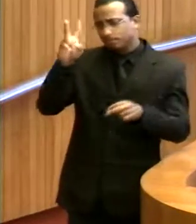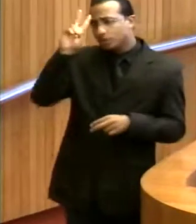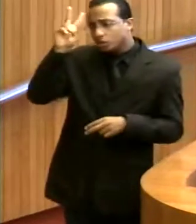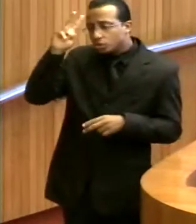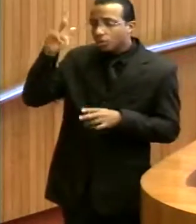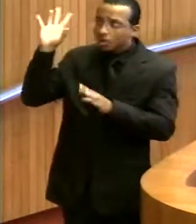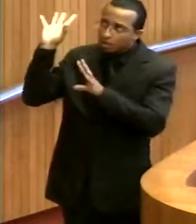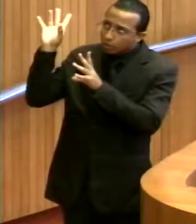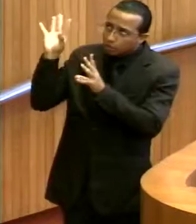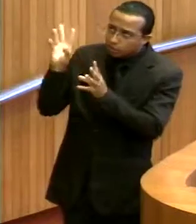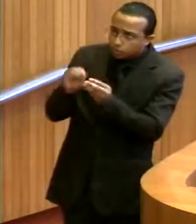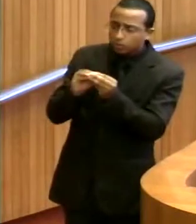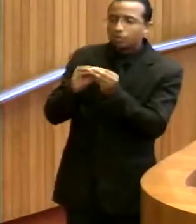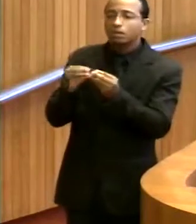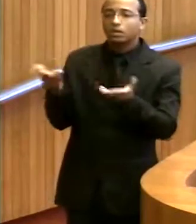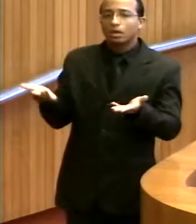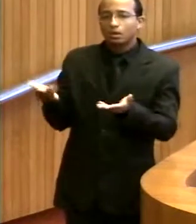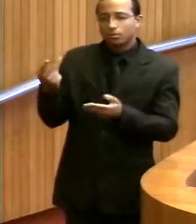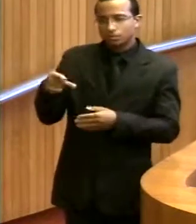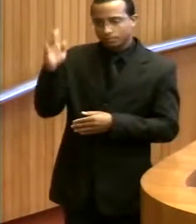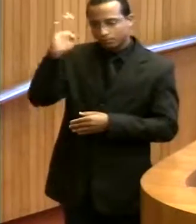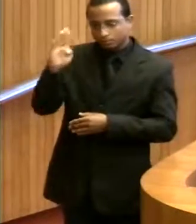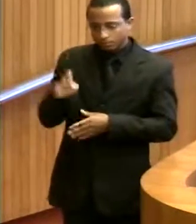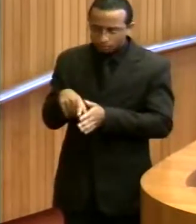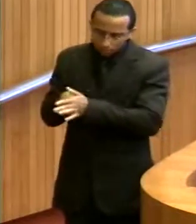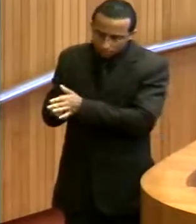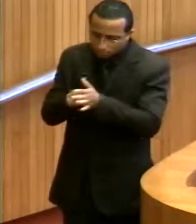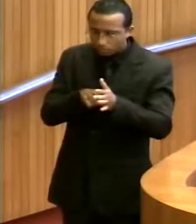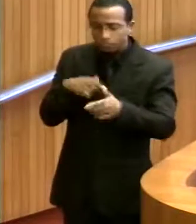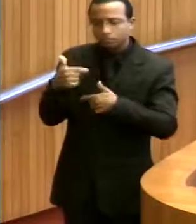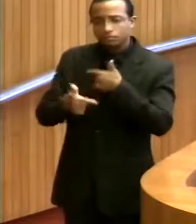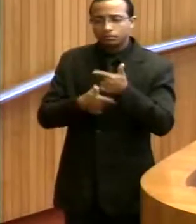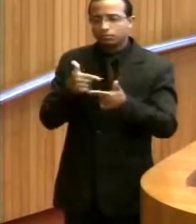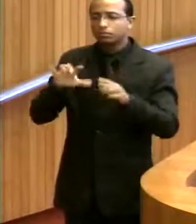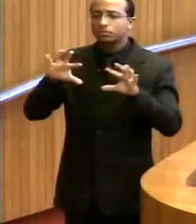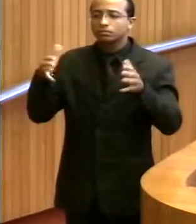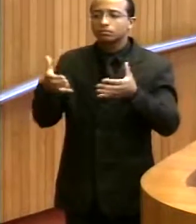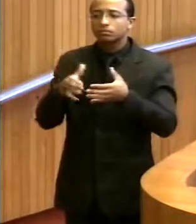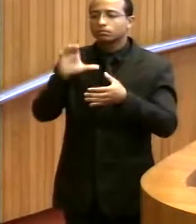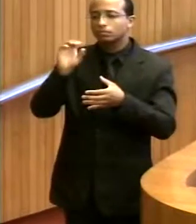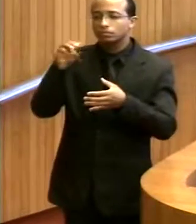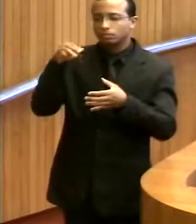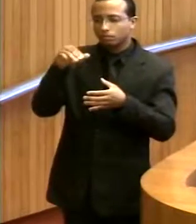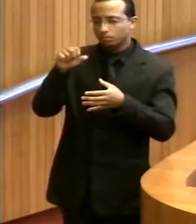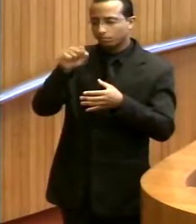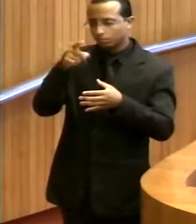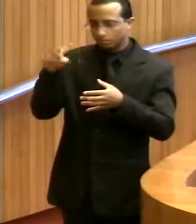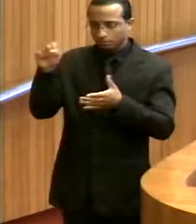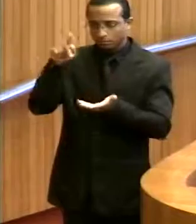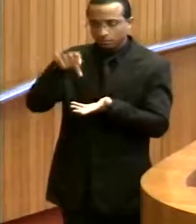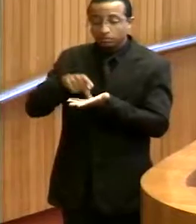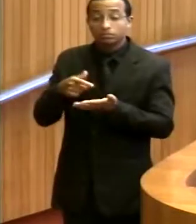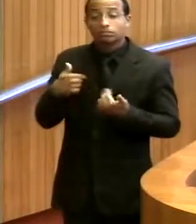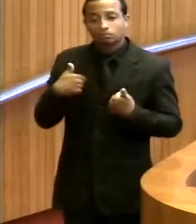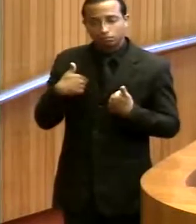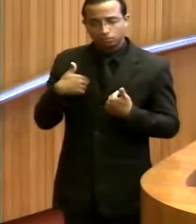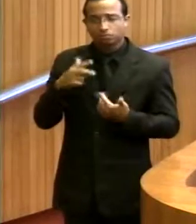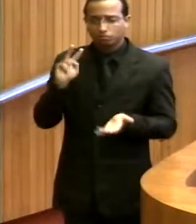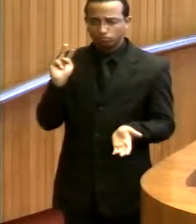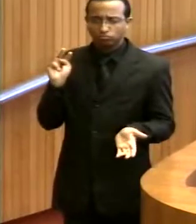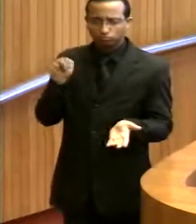recontada pelo nosso país, através do trabalho da Comissão da Verdade, que eu desejo sorte. Estarei lá,